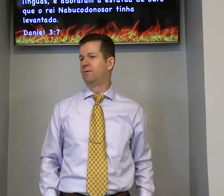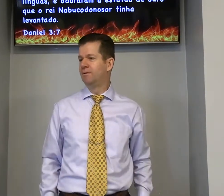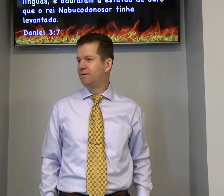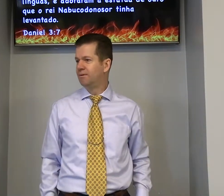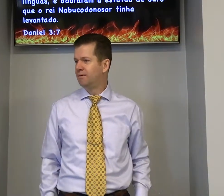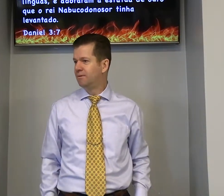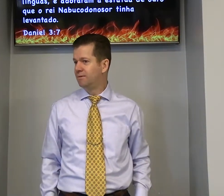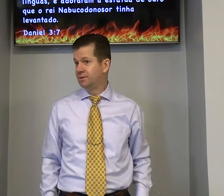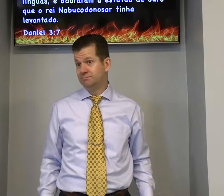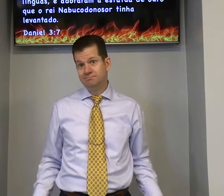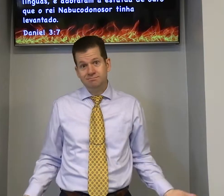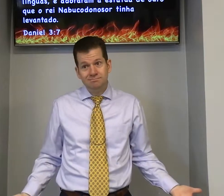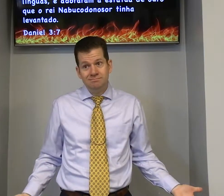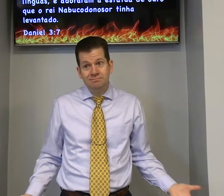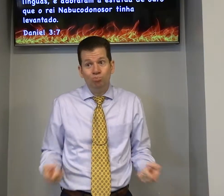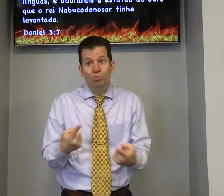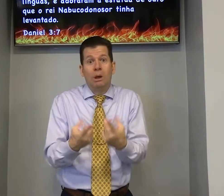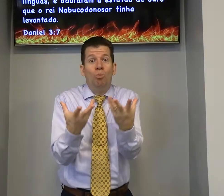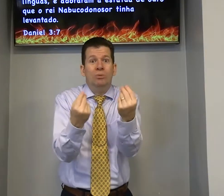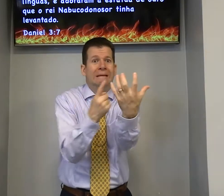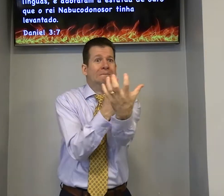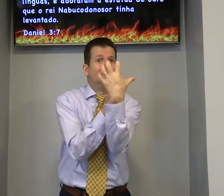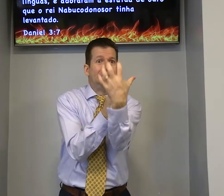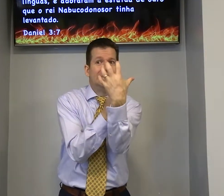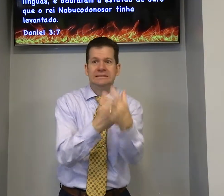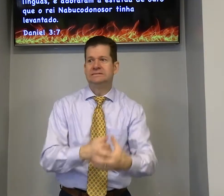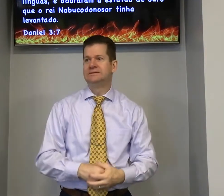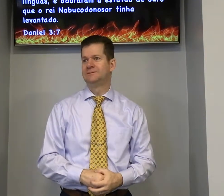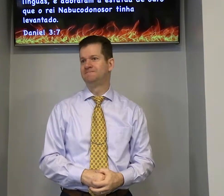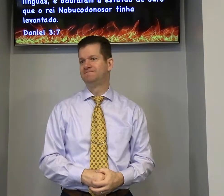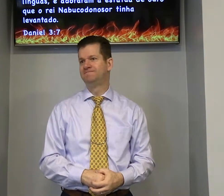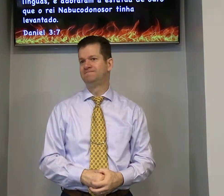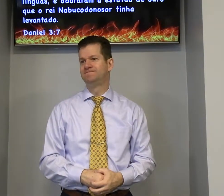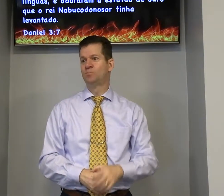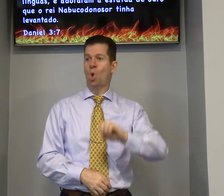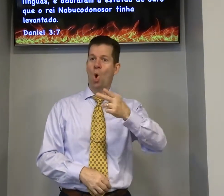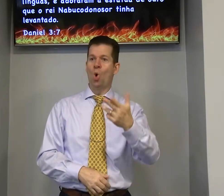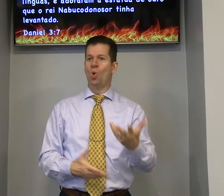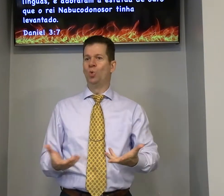copiar e falar palavrão errado porque a pressão é muito